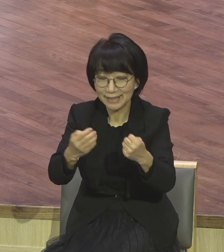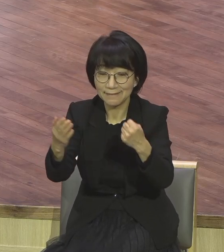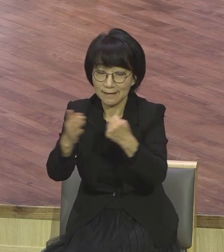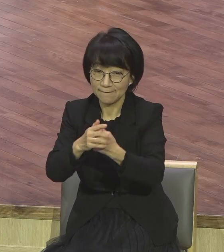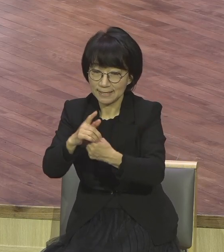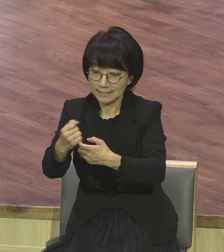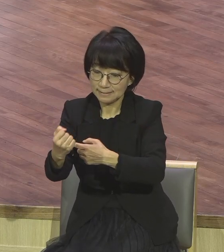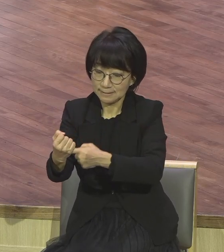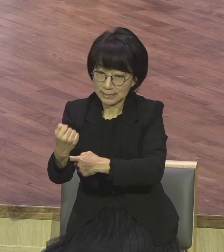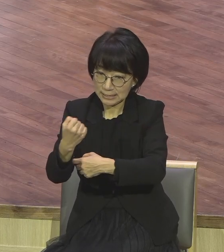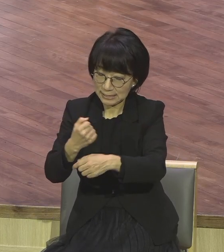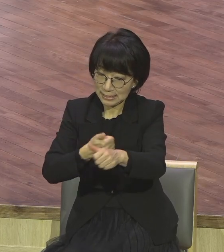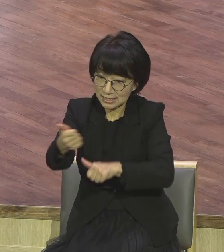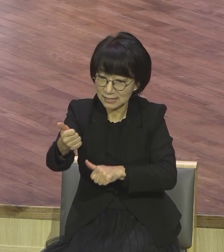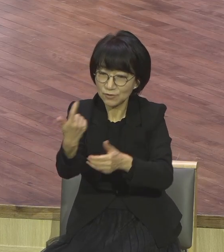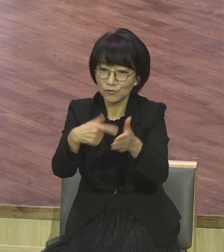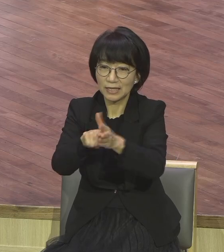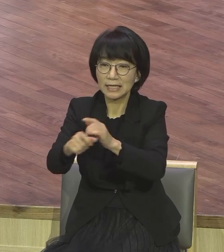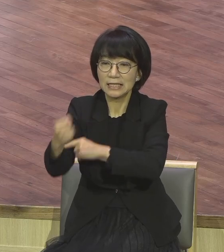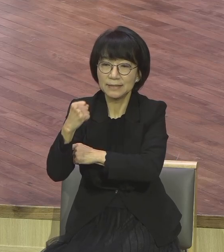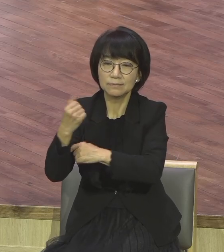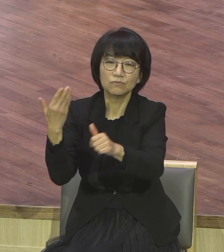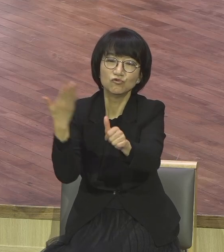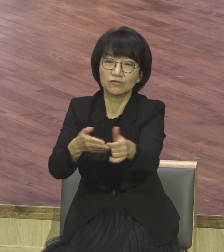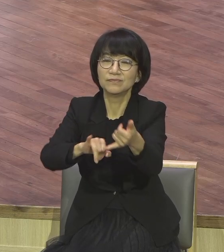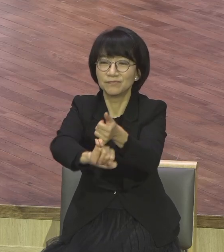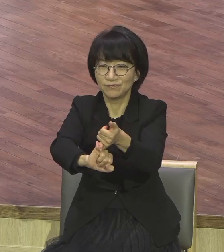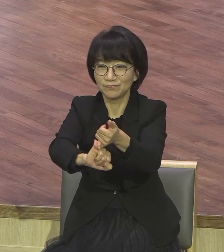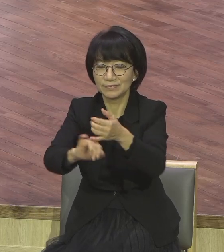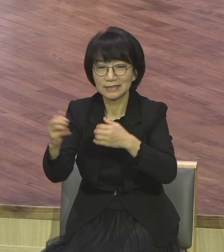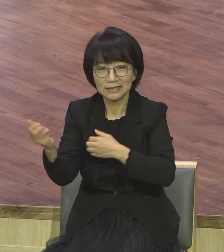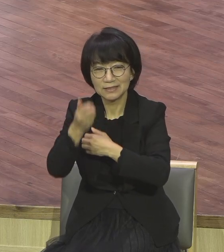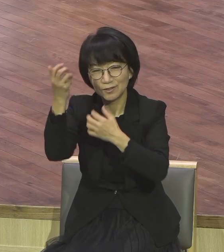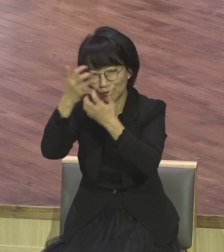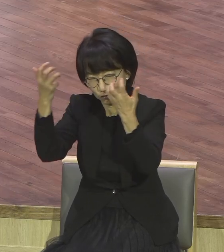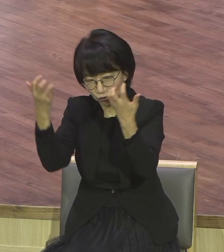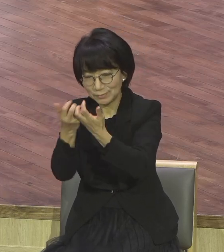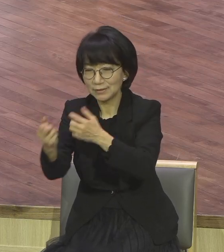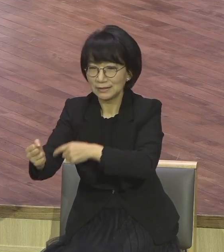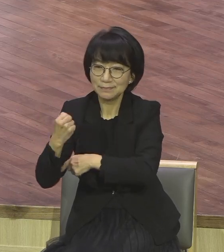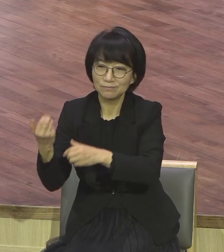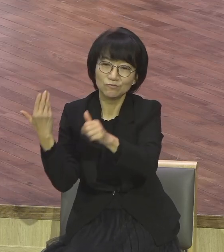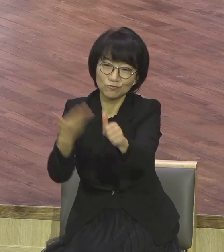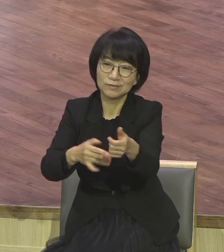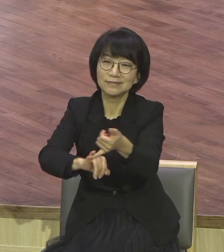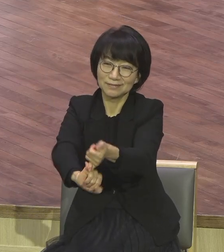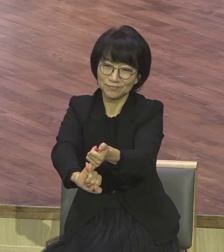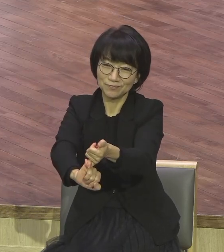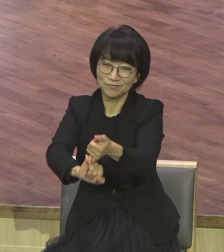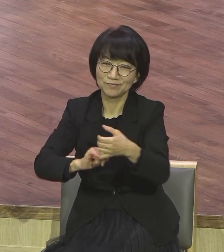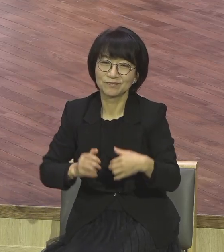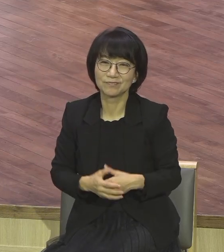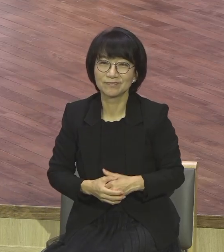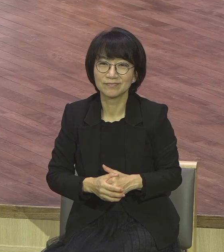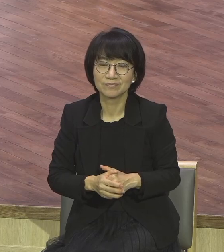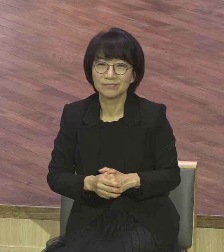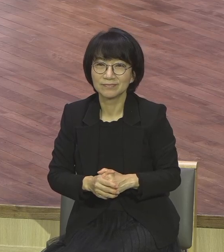주신다 힘을 주세요 현장 안 간 분들은 이 말 해도 못 알아듣죠 아프도 안 갈 거니까